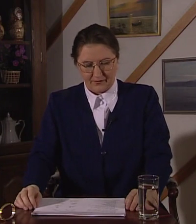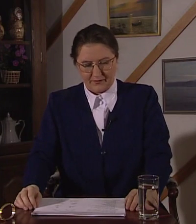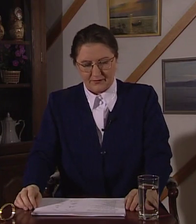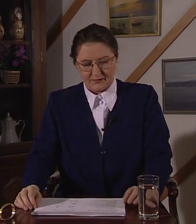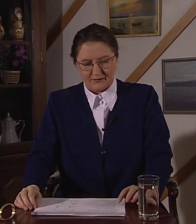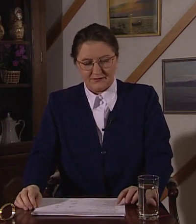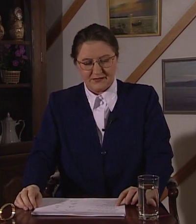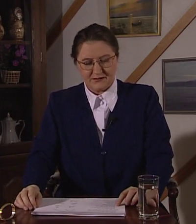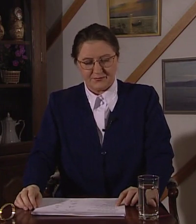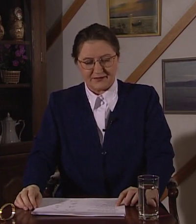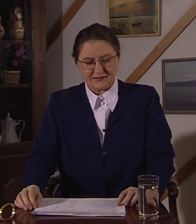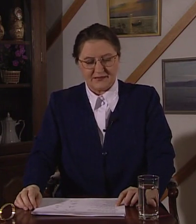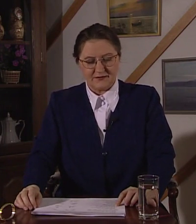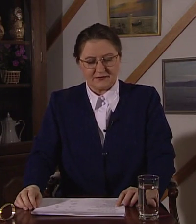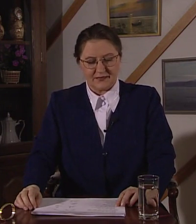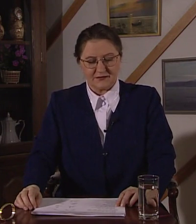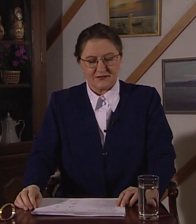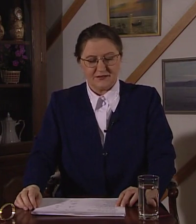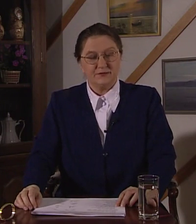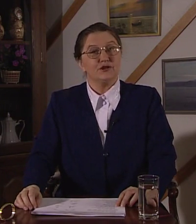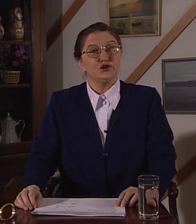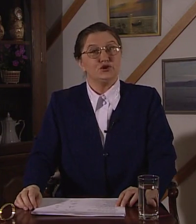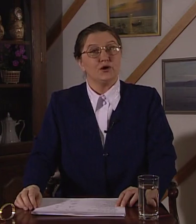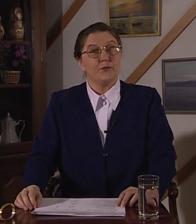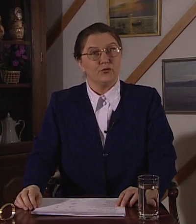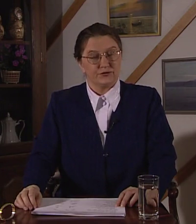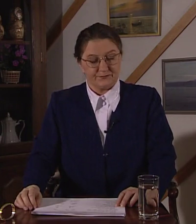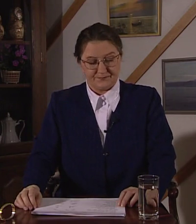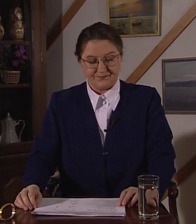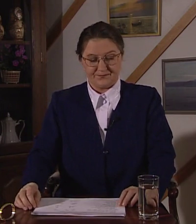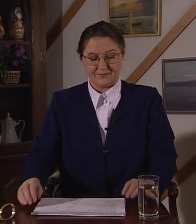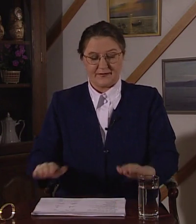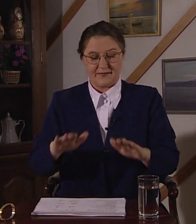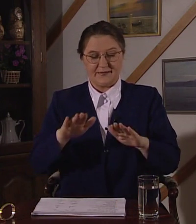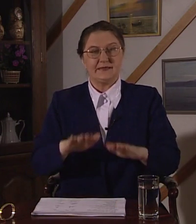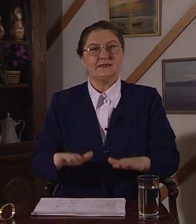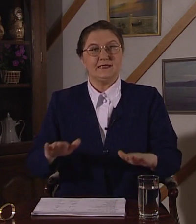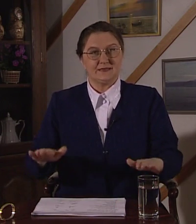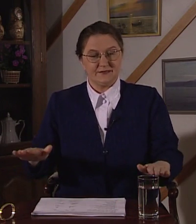Дети попросили дать им еще компот. Дети